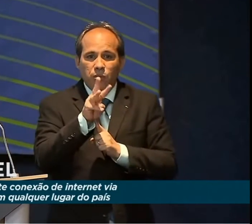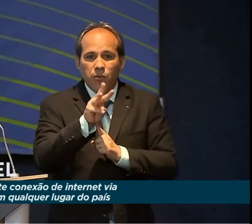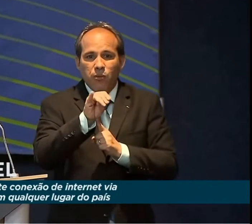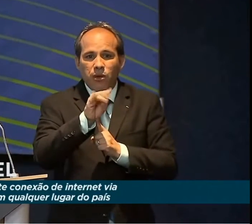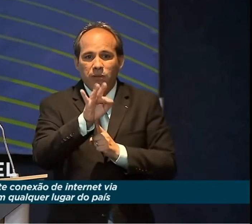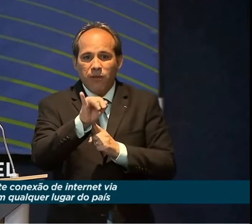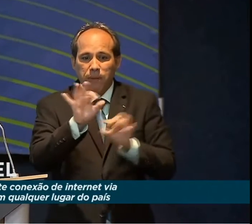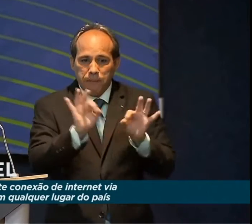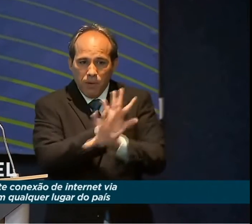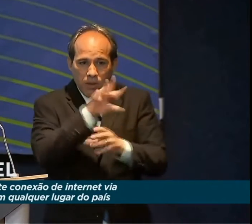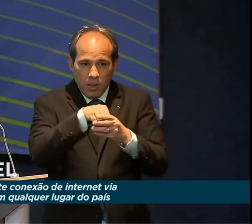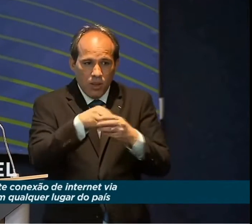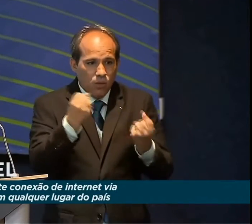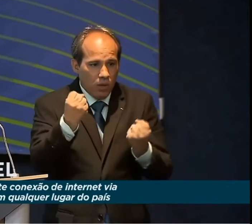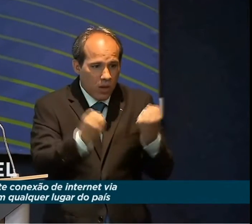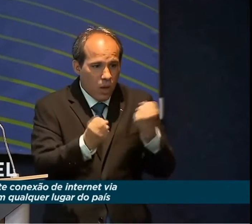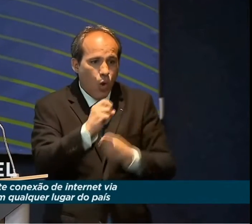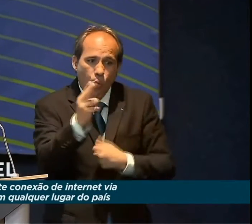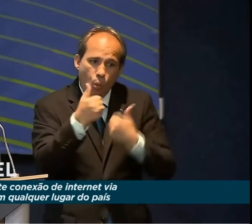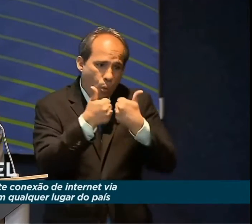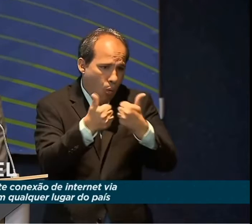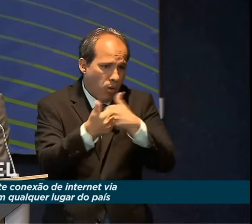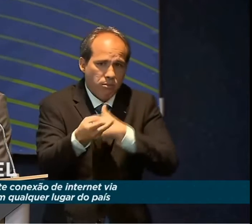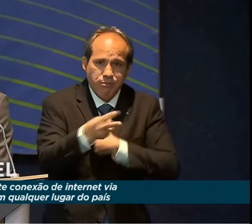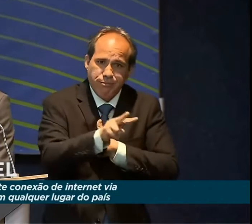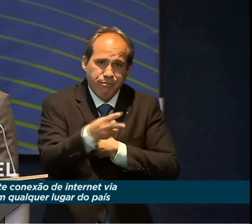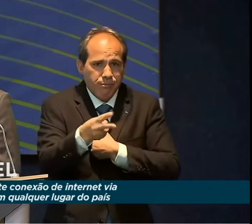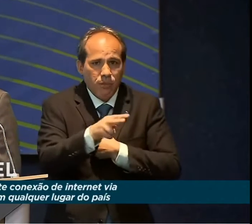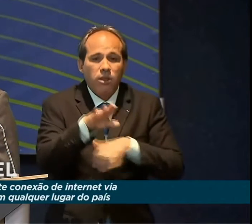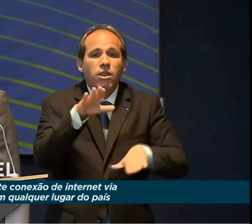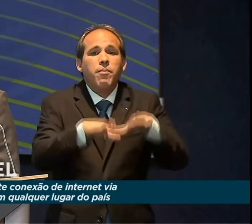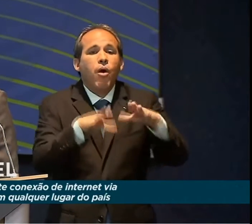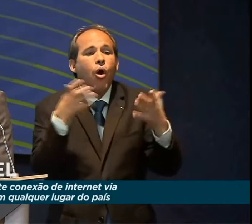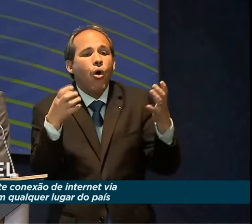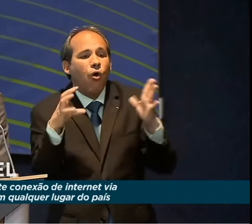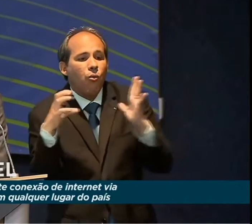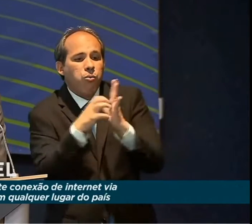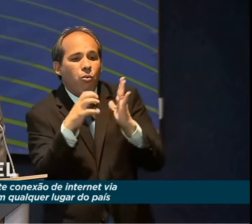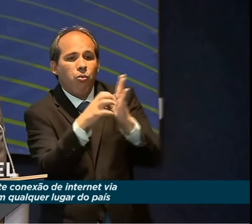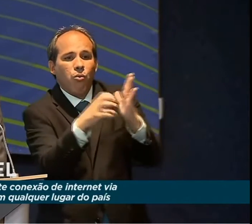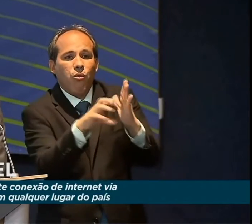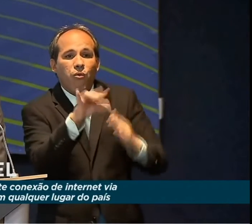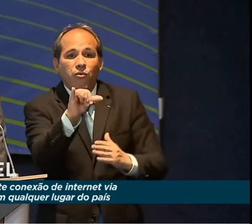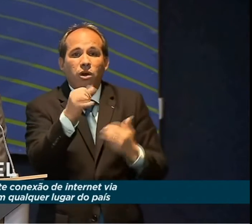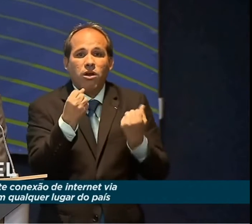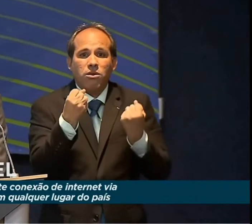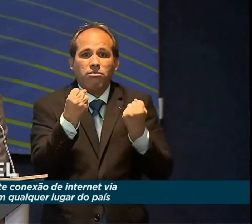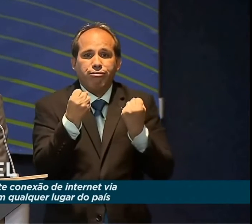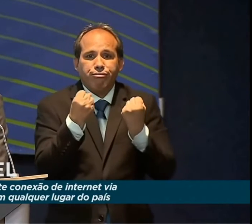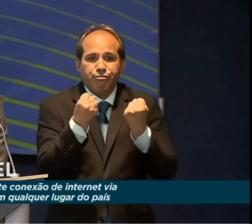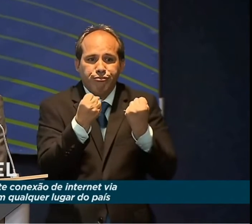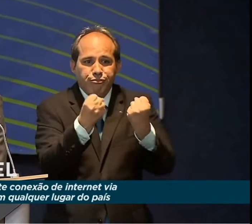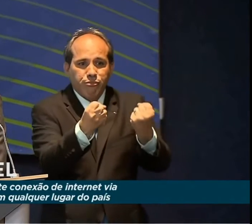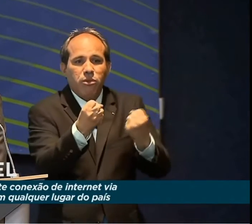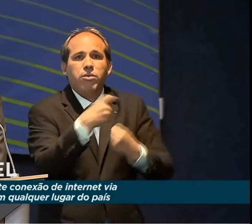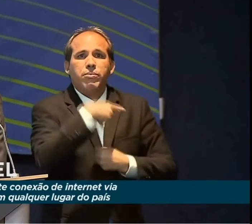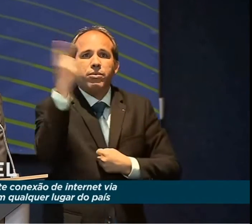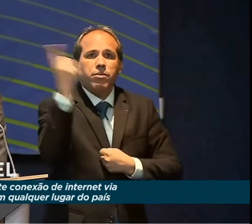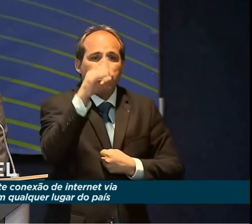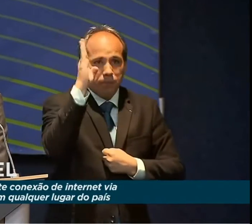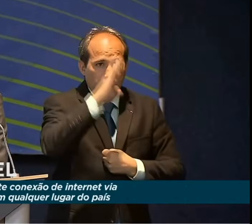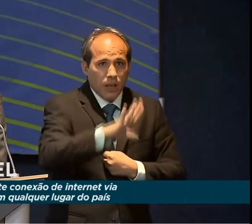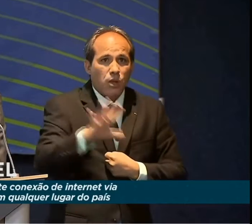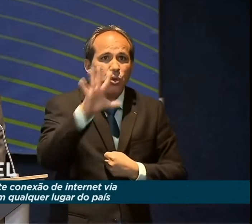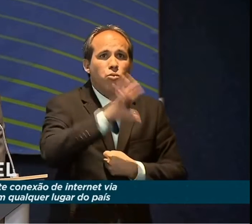da viatura, ou no caso nos ônibus, nos instalados, que vão fazer transportes intermunicipais e interestaduais Brasil